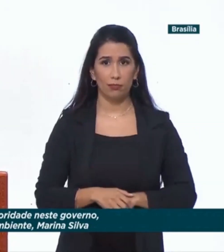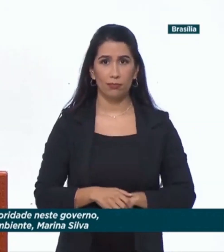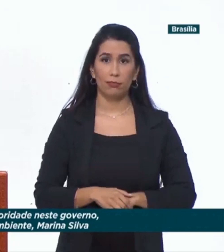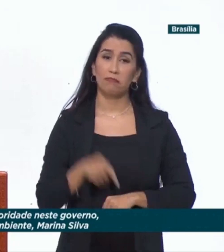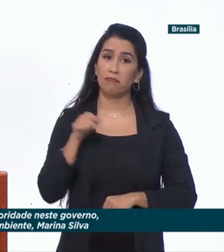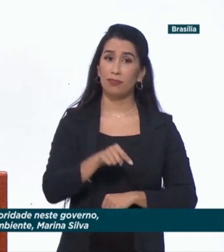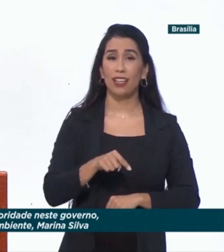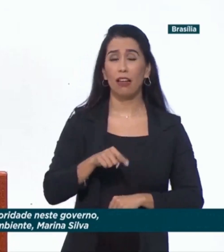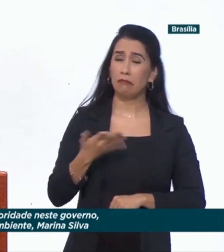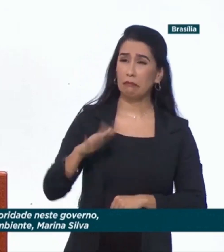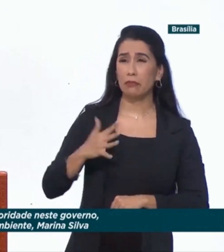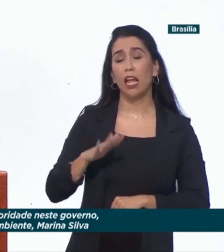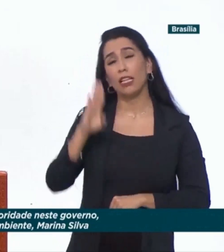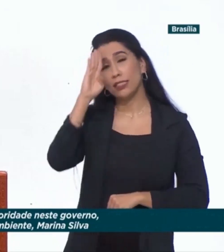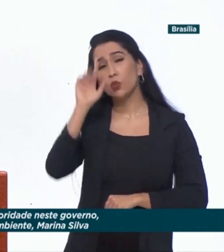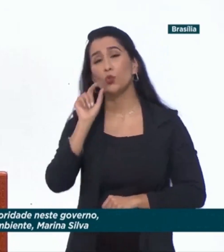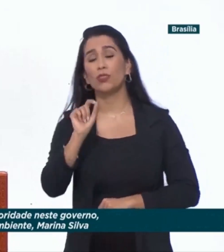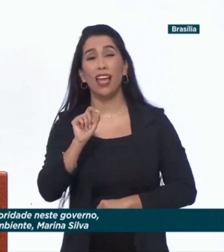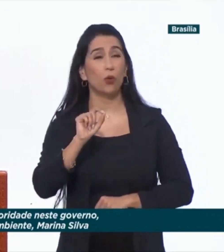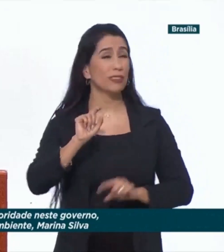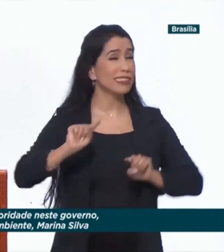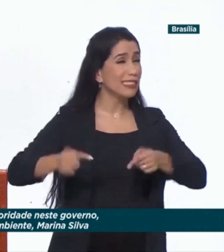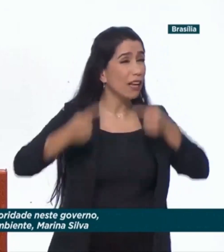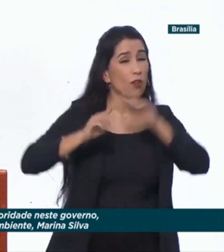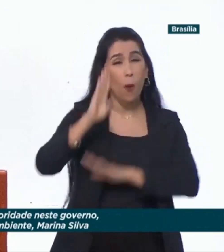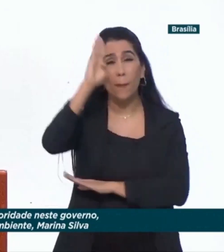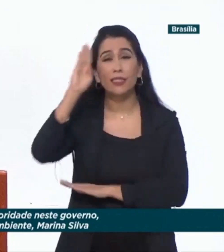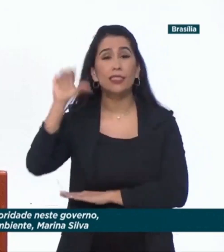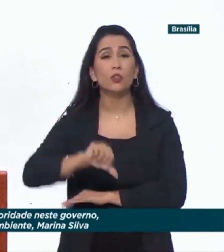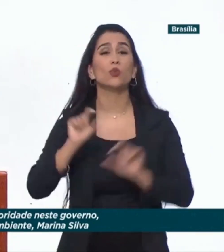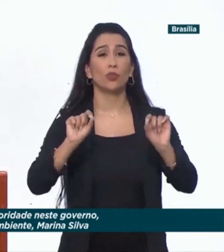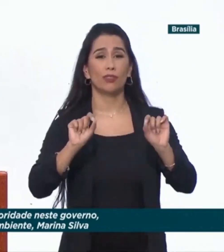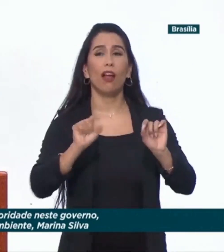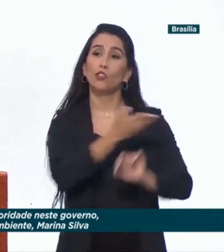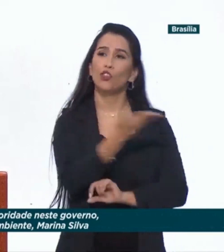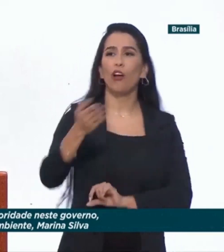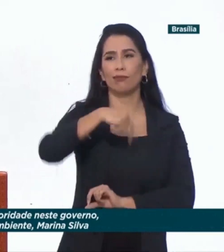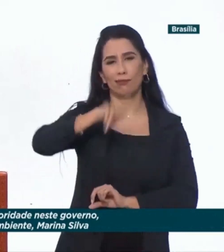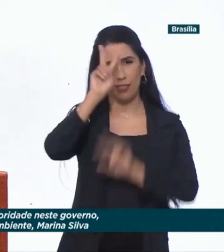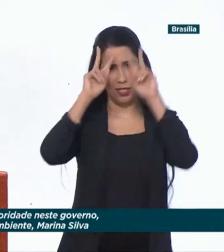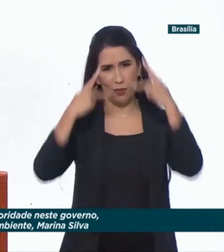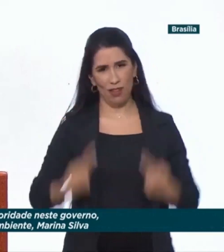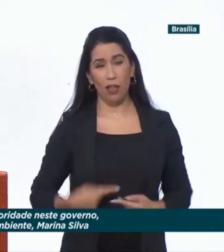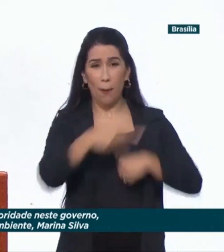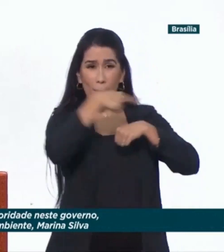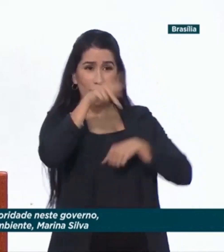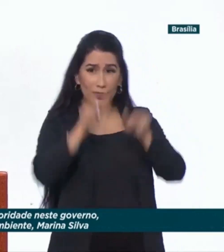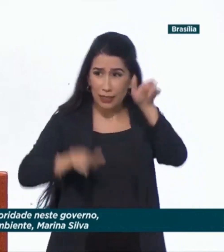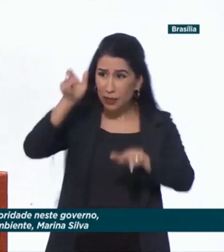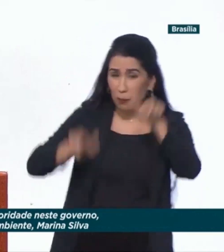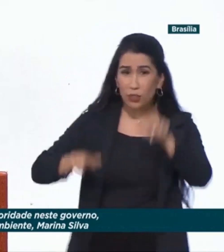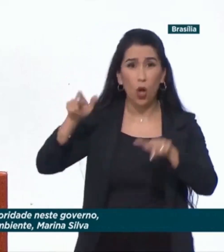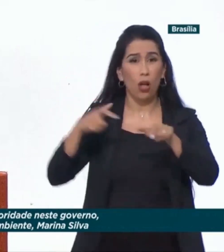é talvez o maior desafio global vivido presentemente pela humanidade. Países, pessoas